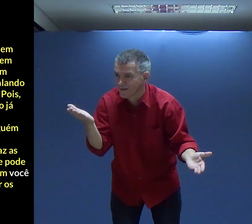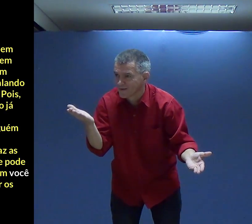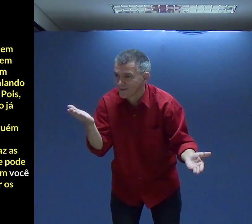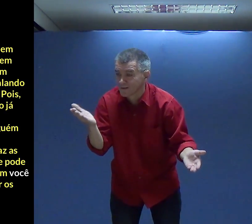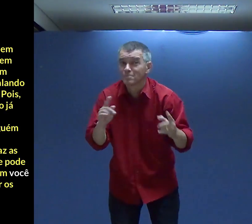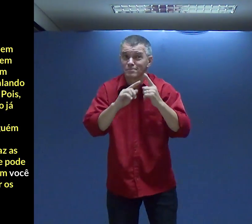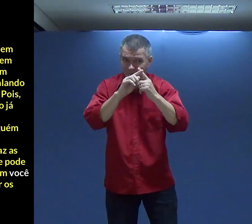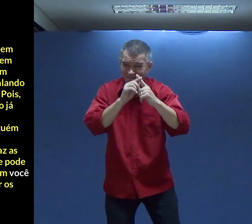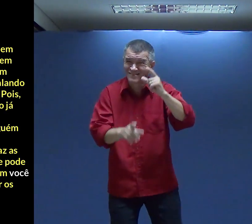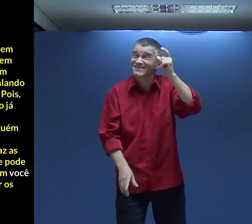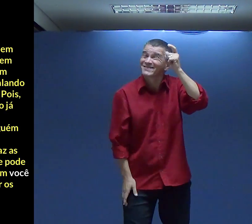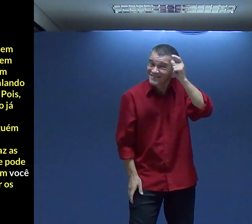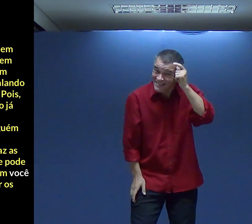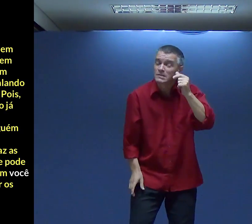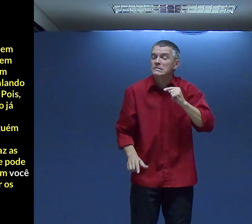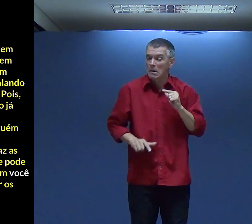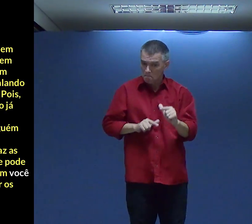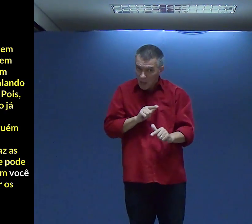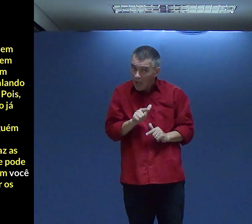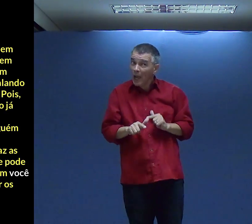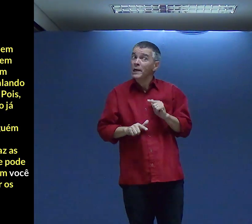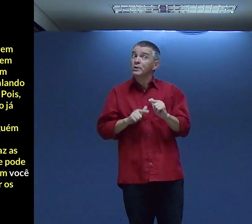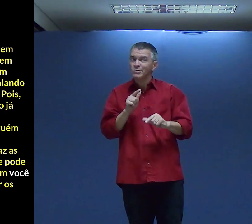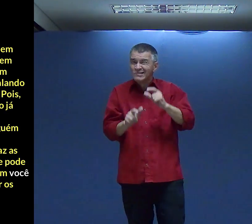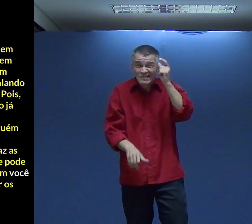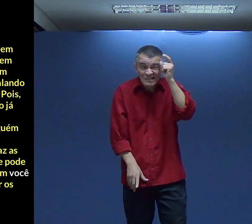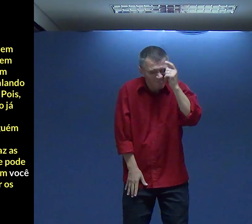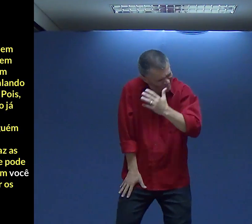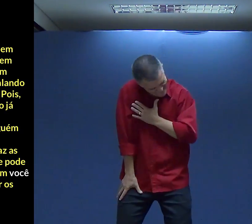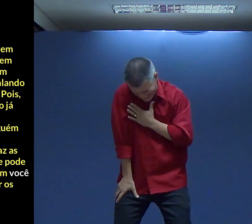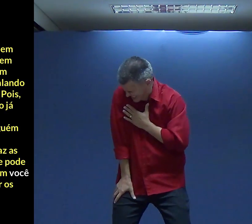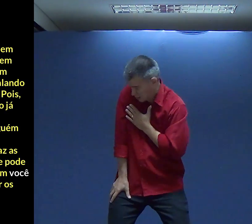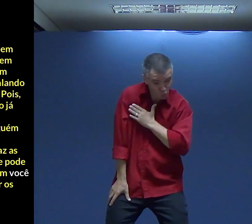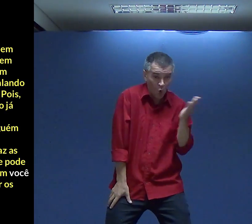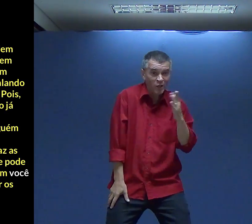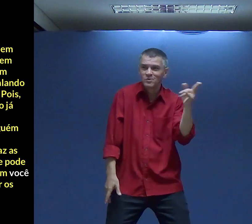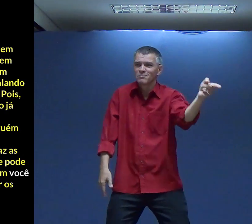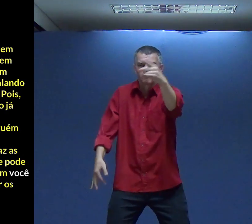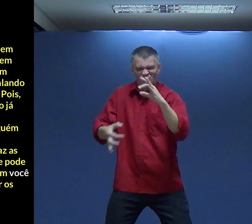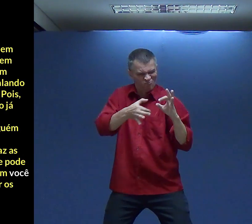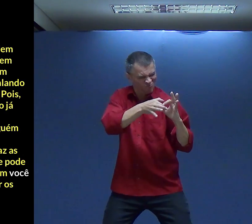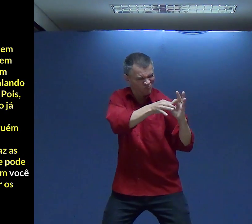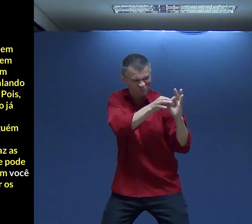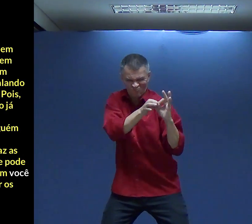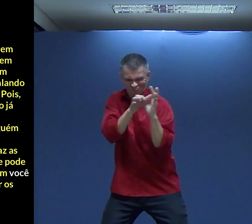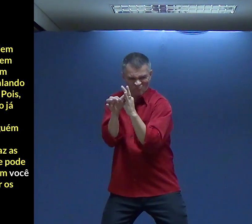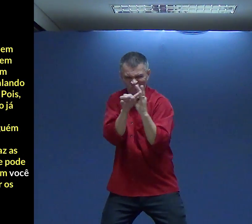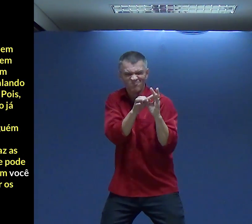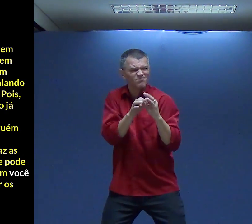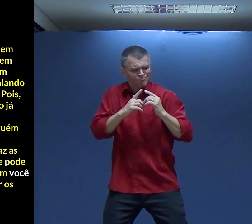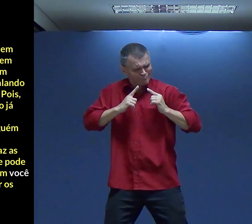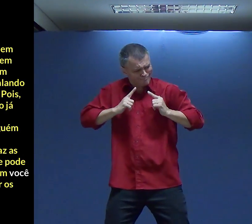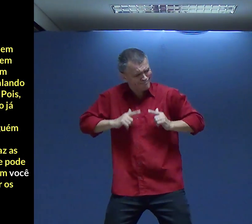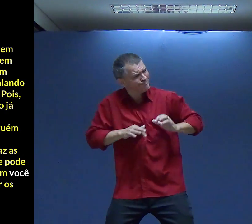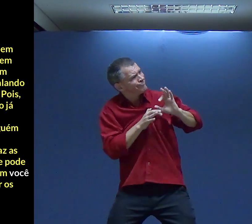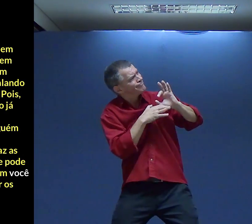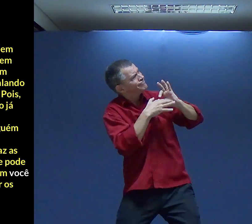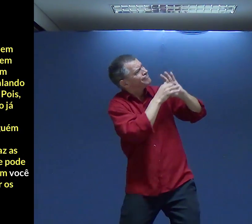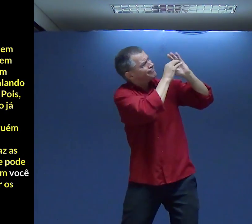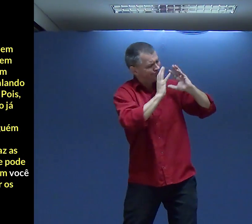o diabo Não tenha Mais poder Porque o diabo Acabou O trabalho dele É Excluir a